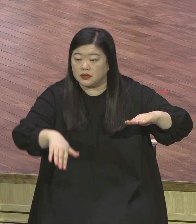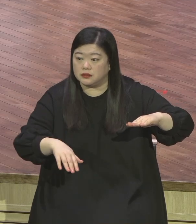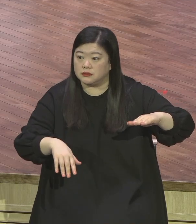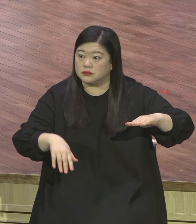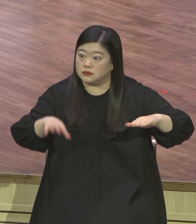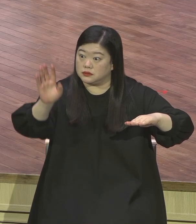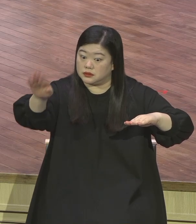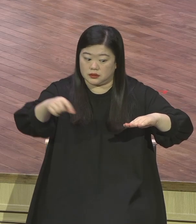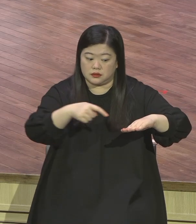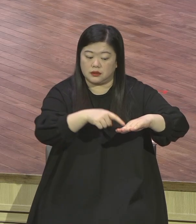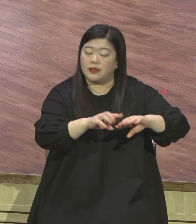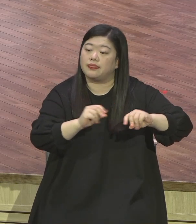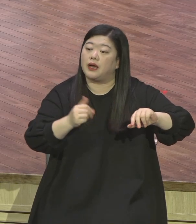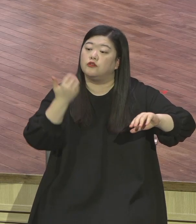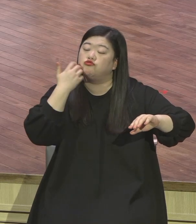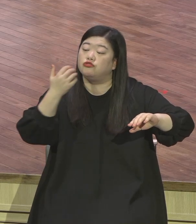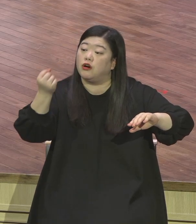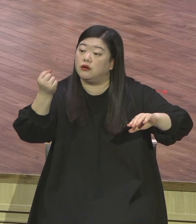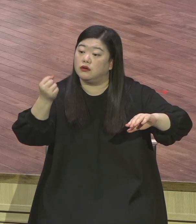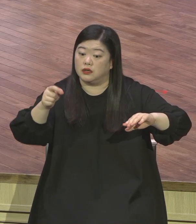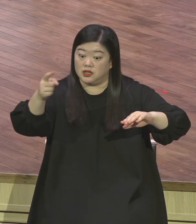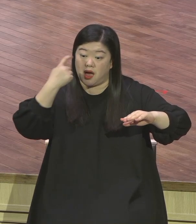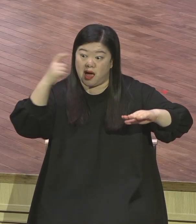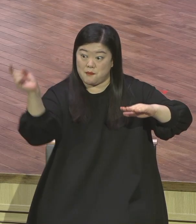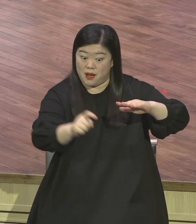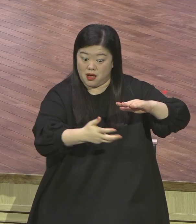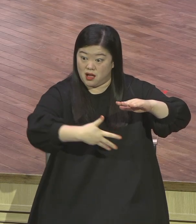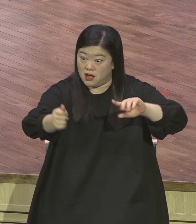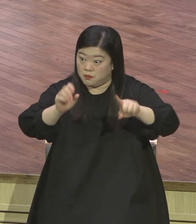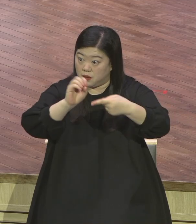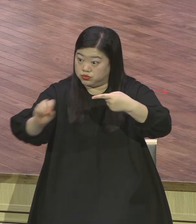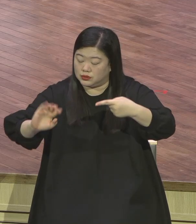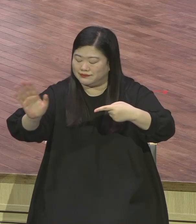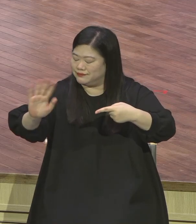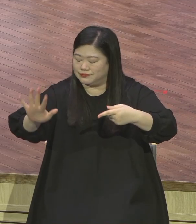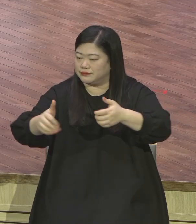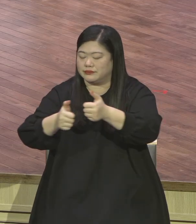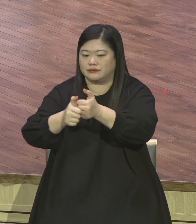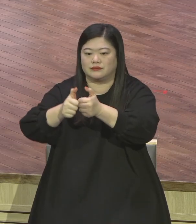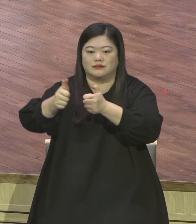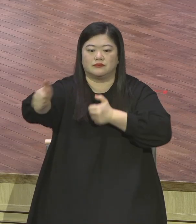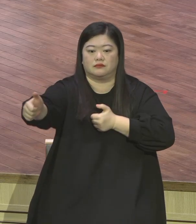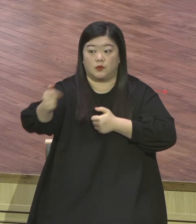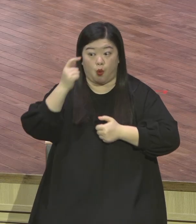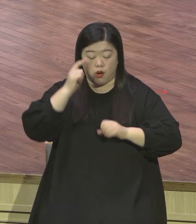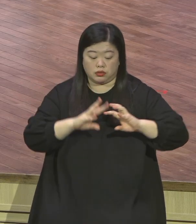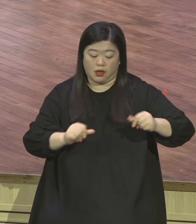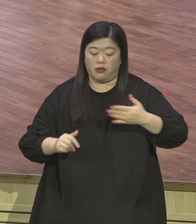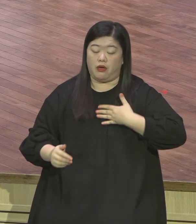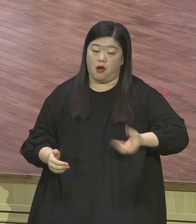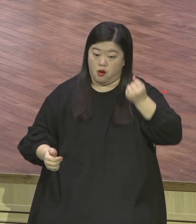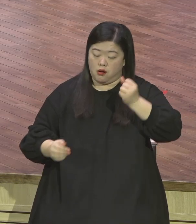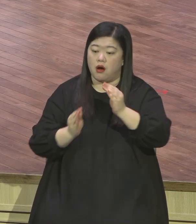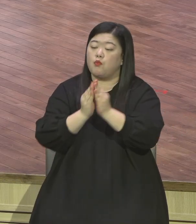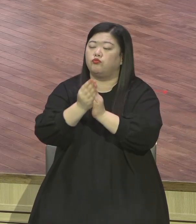법이었어요. 그래서 오늘 본문에 보니까 감추인 보아를 발견한 사람이